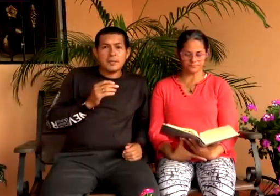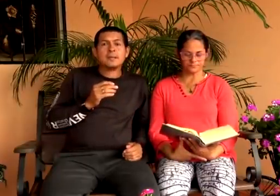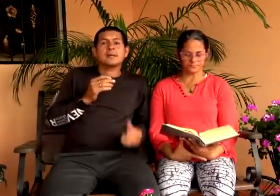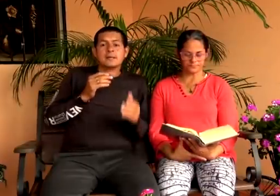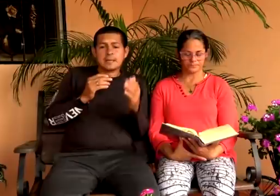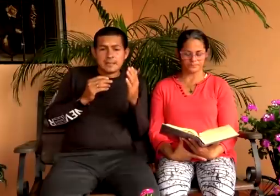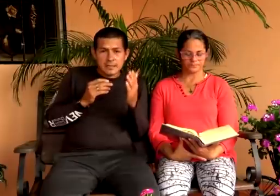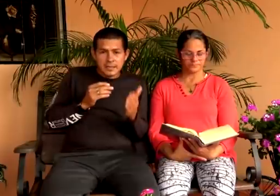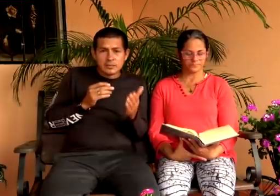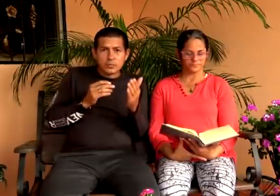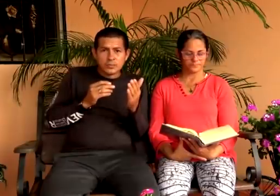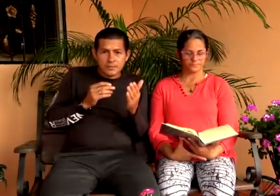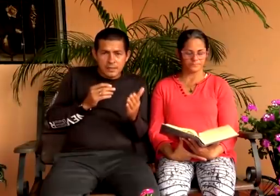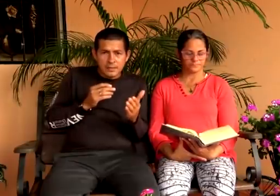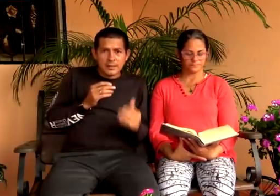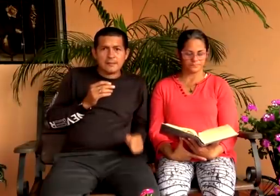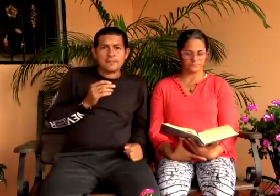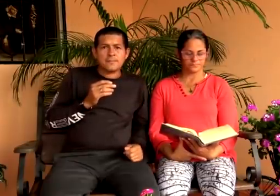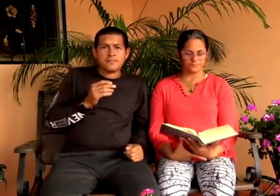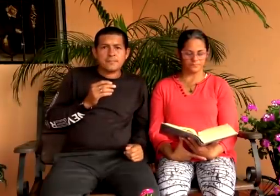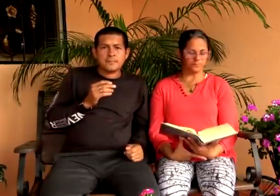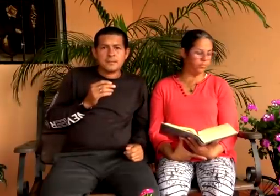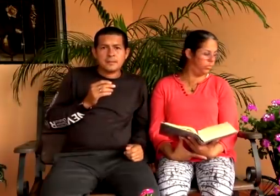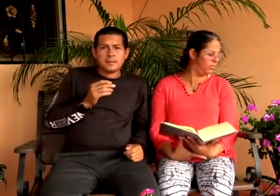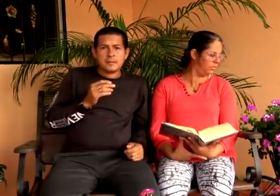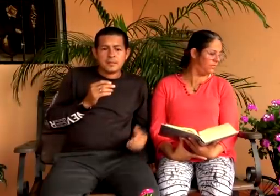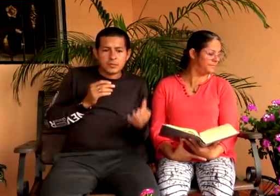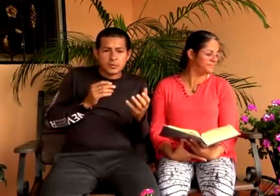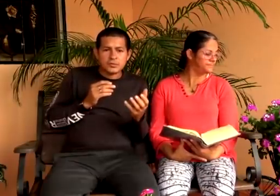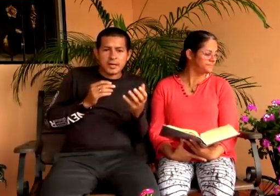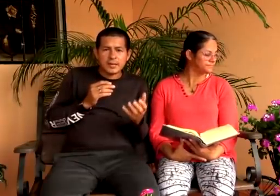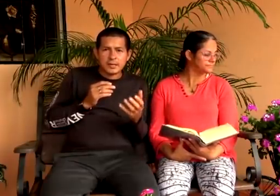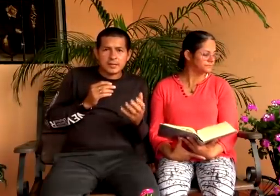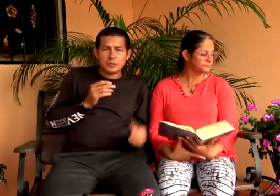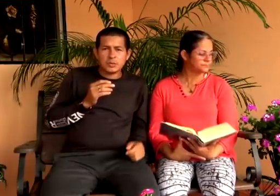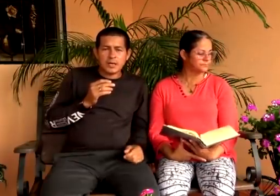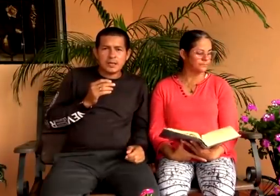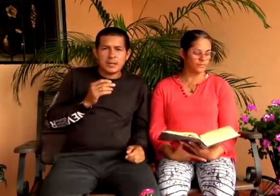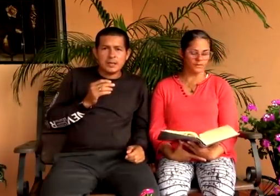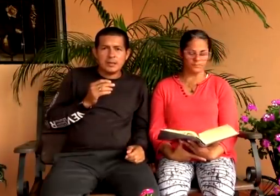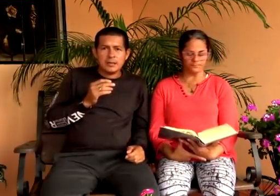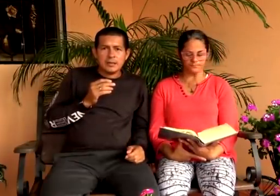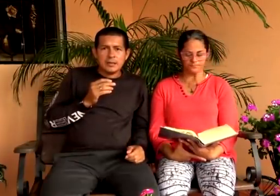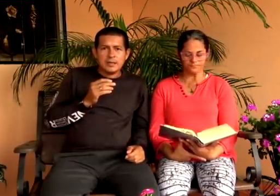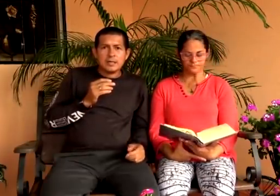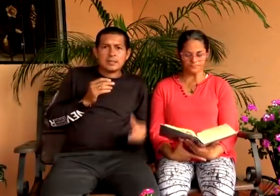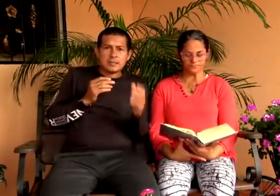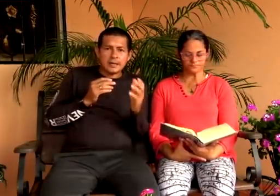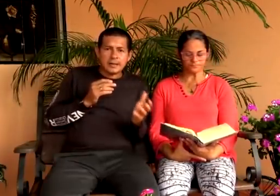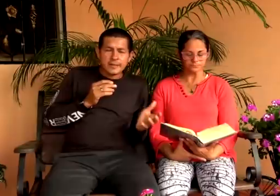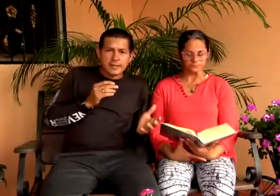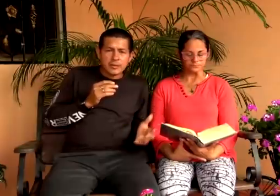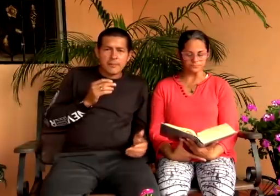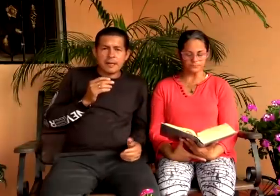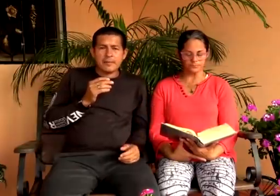escuchen bien que están en su familia que son sangre de su sangre y que están renegando la palabra